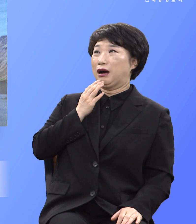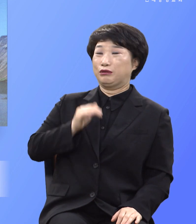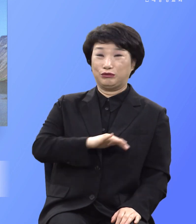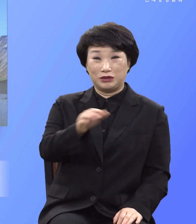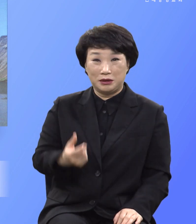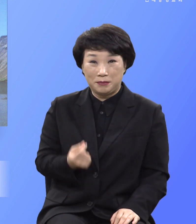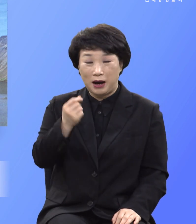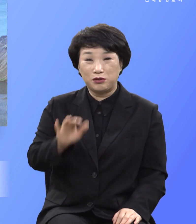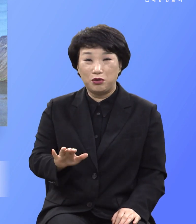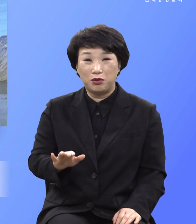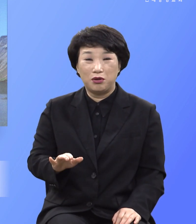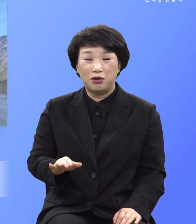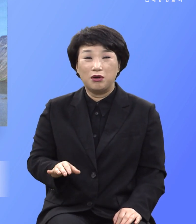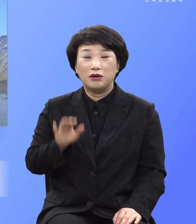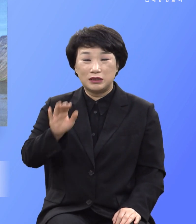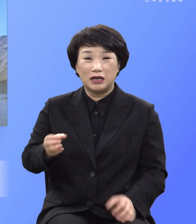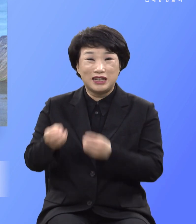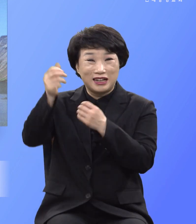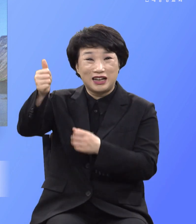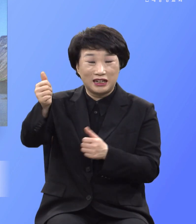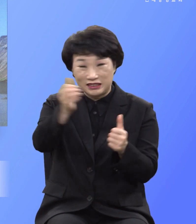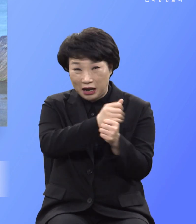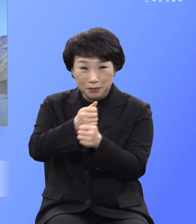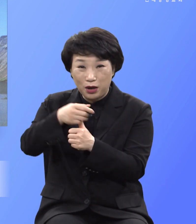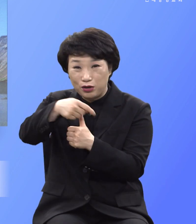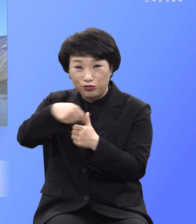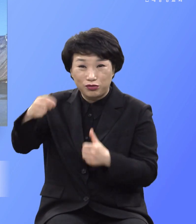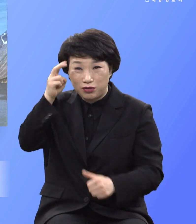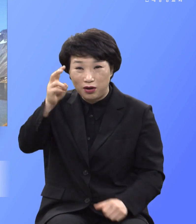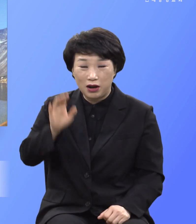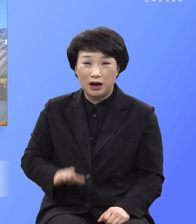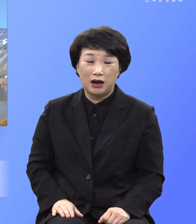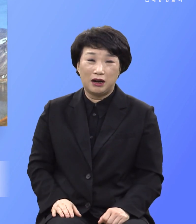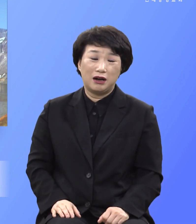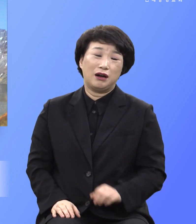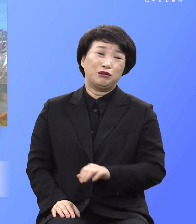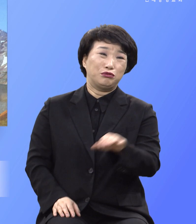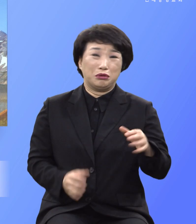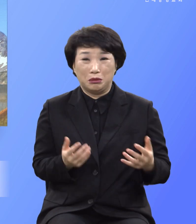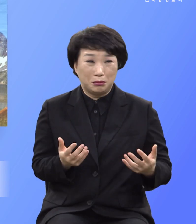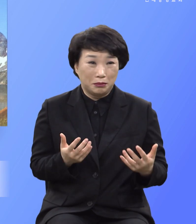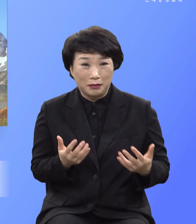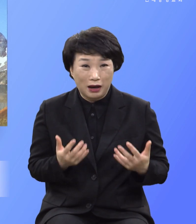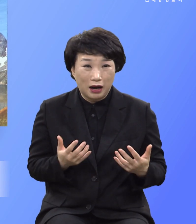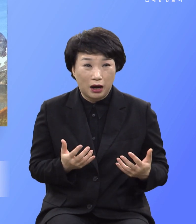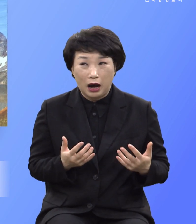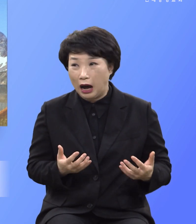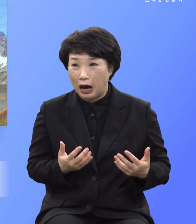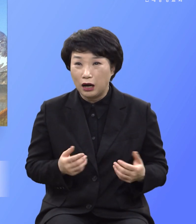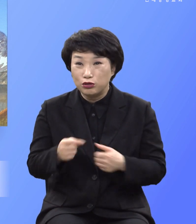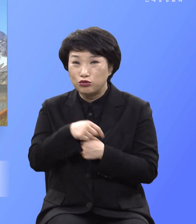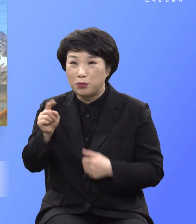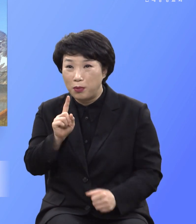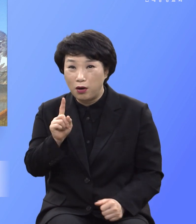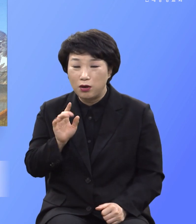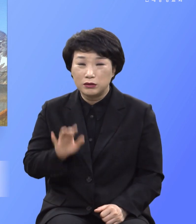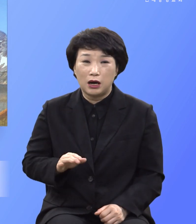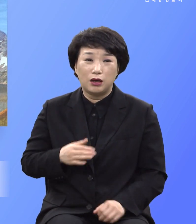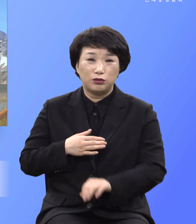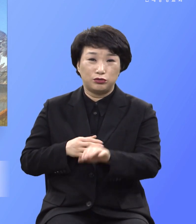가야바의 손에 죽을 수밖에 없으며 빌라도의 손에 죽을 수밖에 없다 어떻게 죽느냐 우리 주님처럼